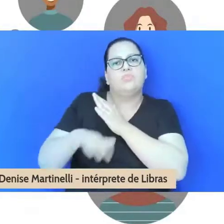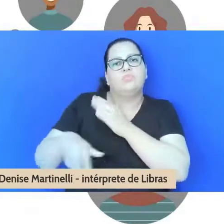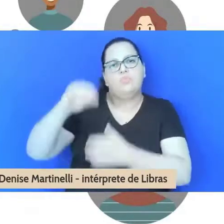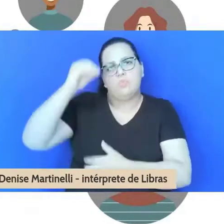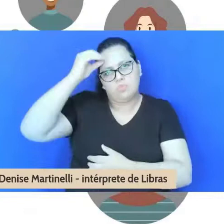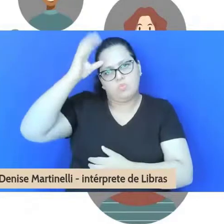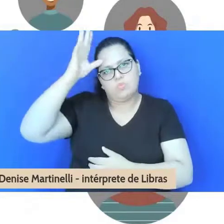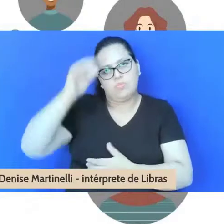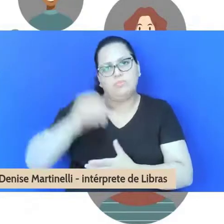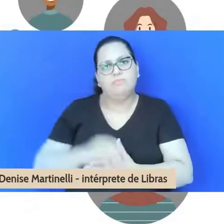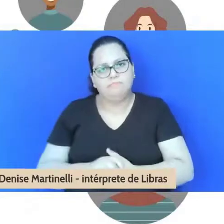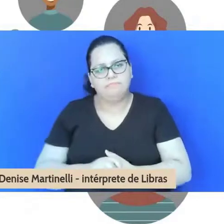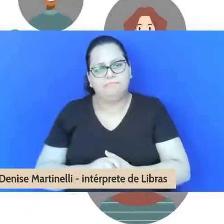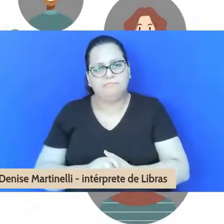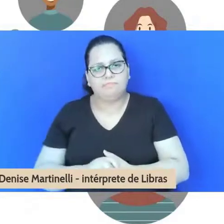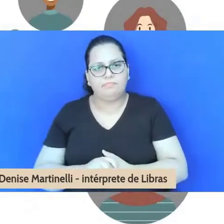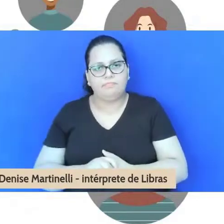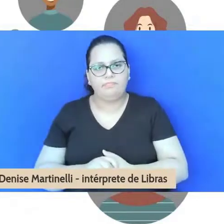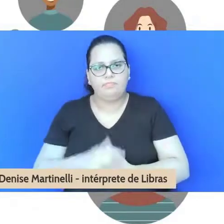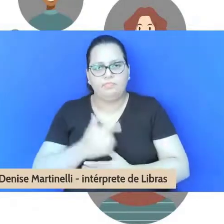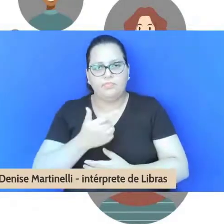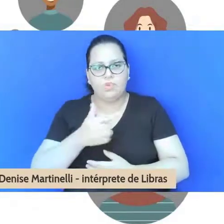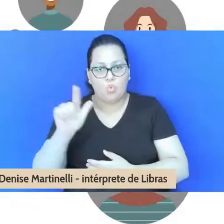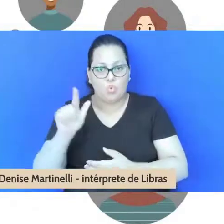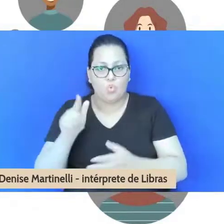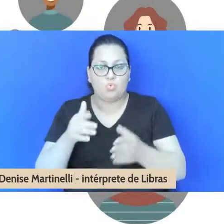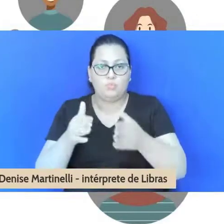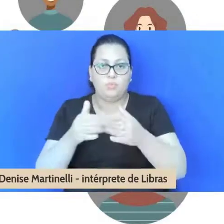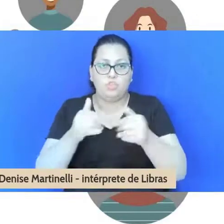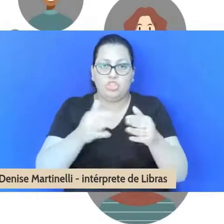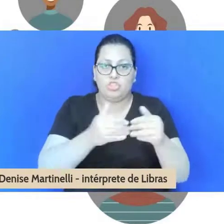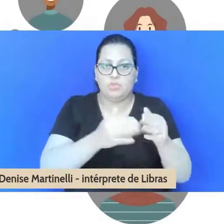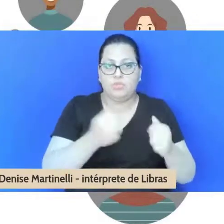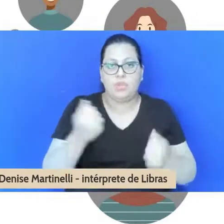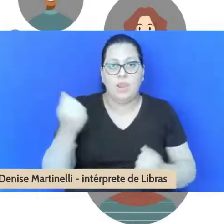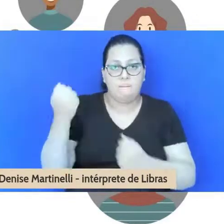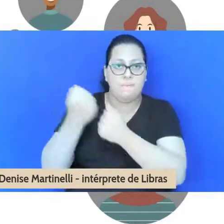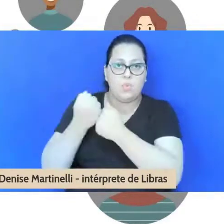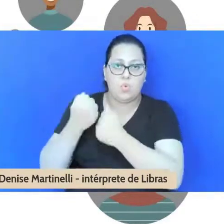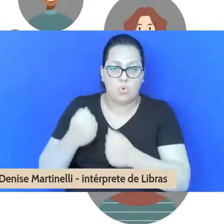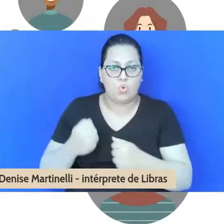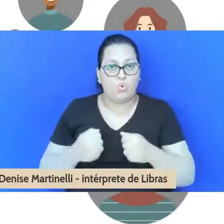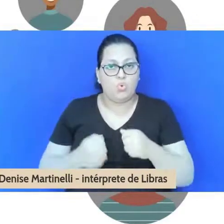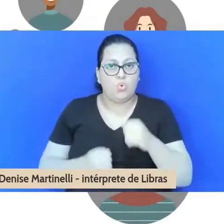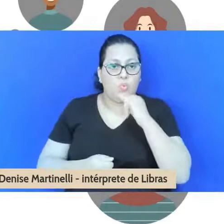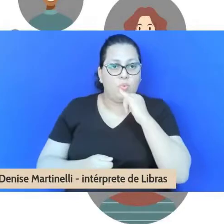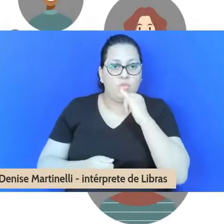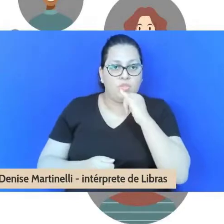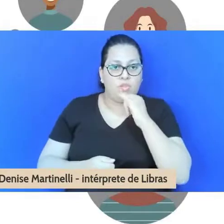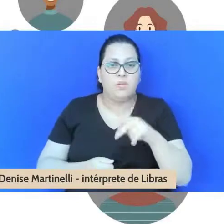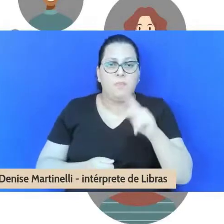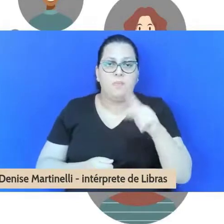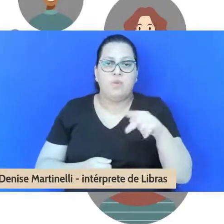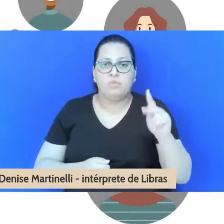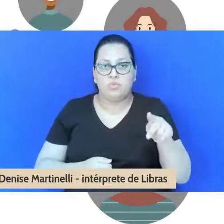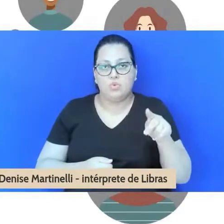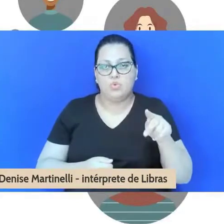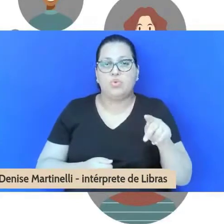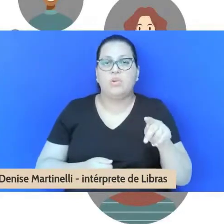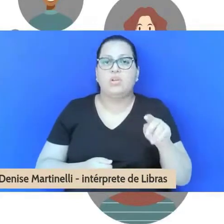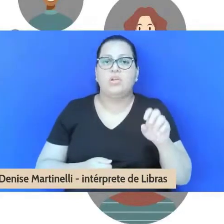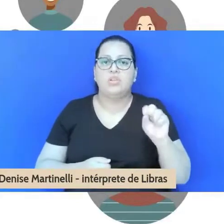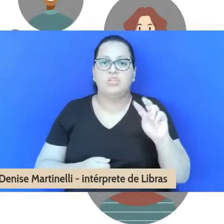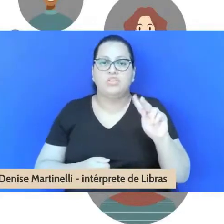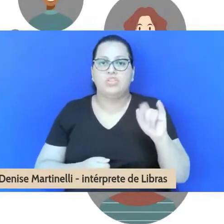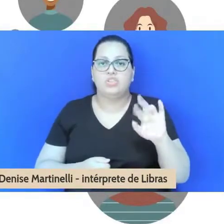Destacamos também pedido de apoio a outras frentes do PCNA, a professora Shirley não teve tempo de mencionar, mas a